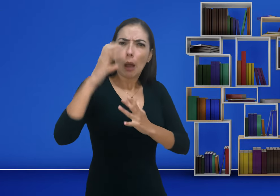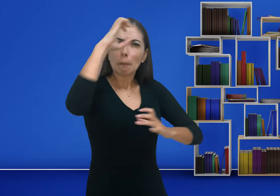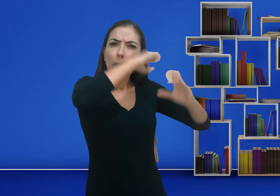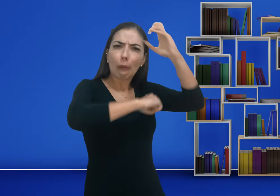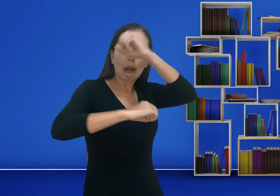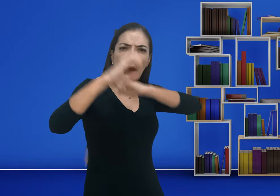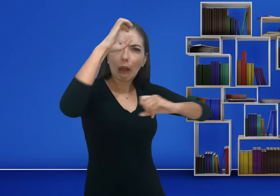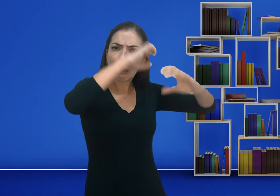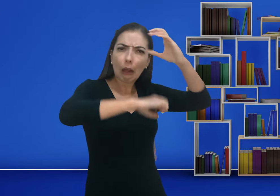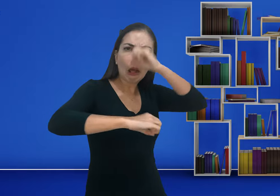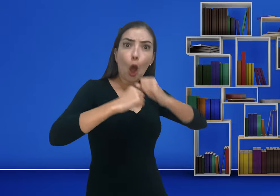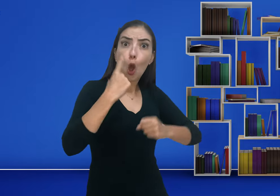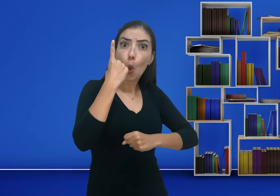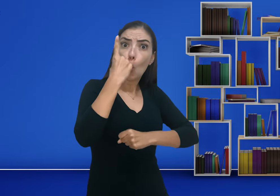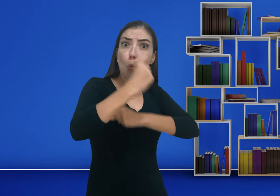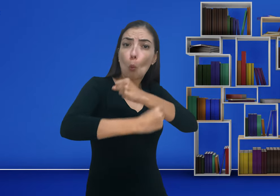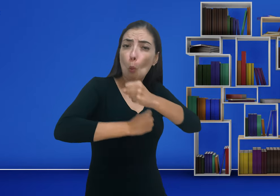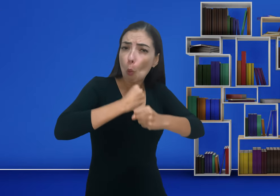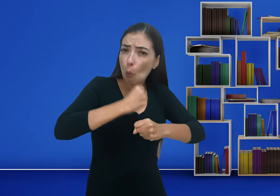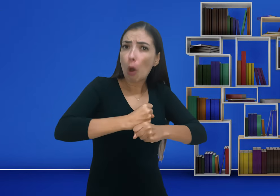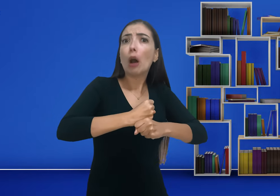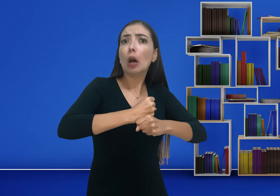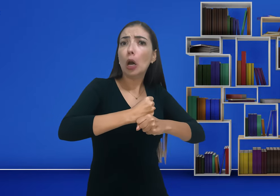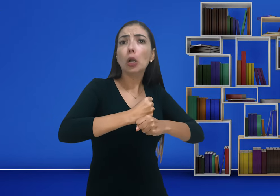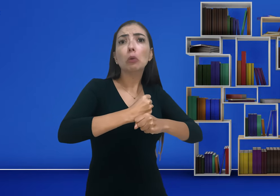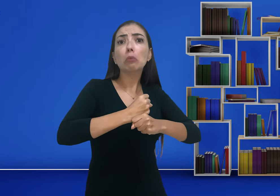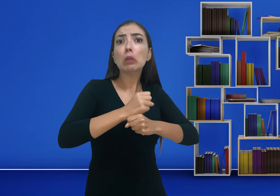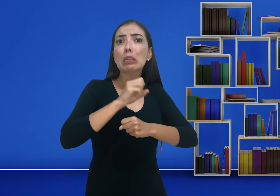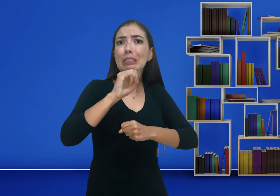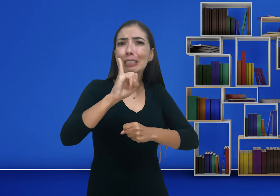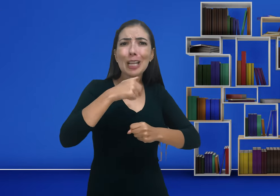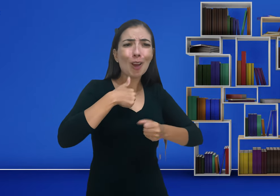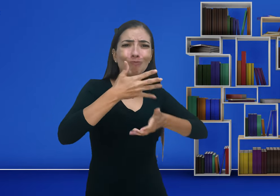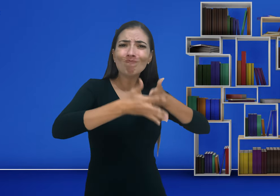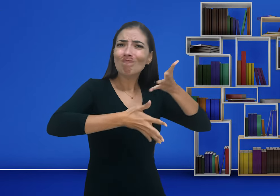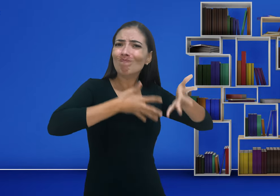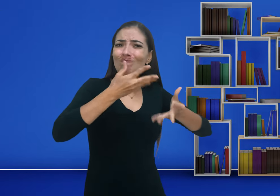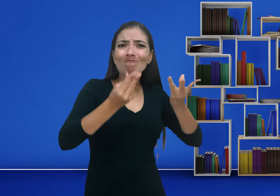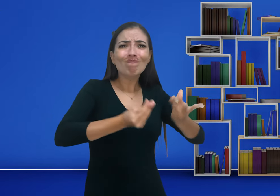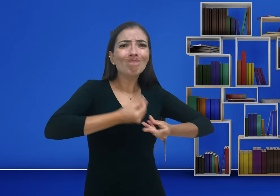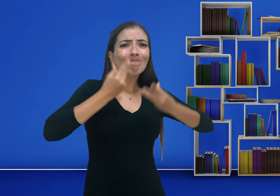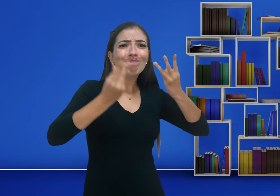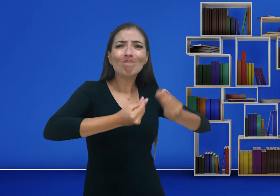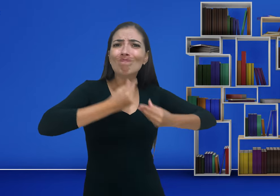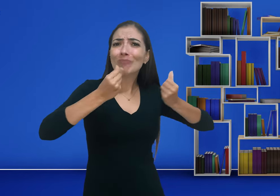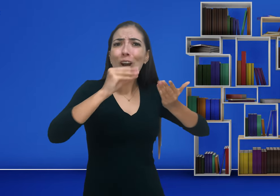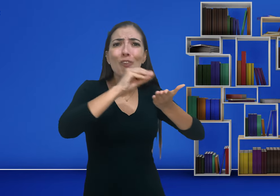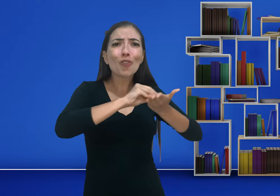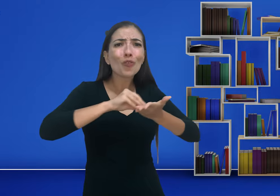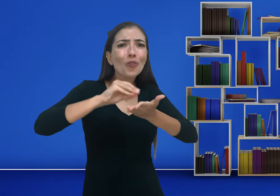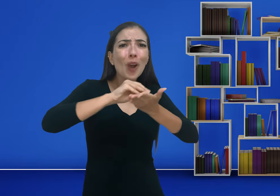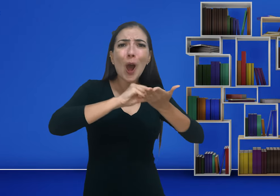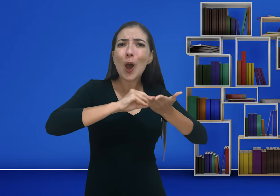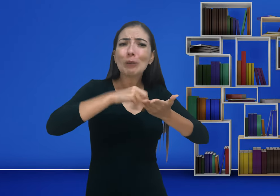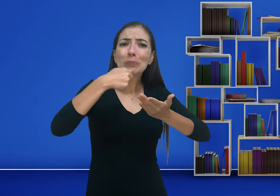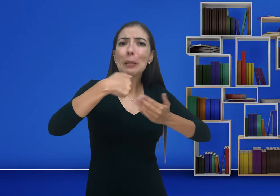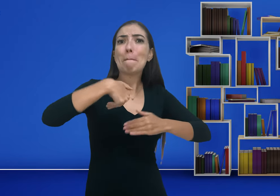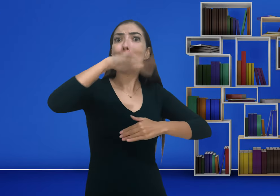aprendendo a língua de sinais já faz um ano. E eu sinto que falta muita coisa para eu conseguir